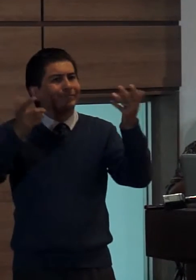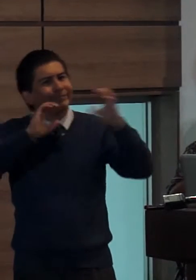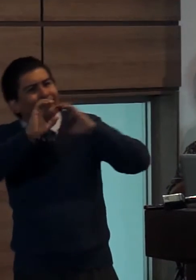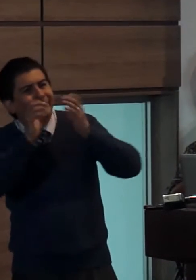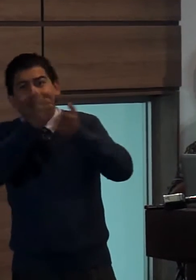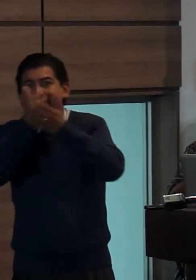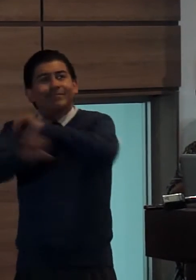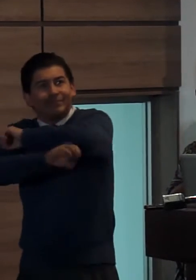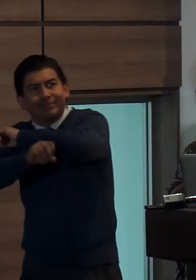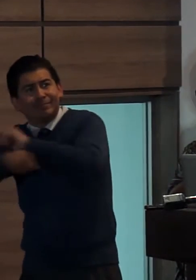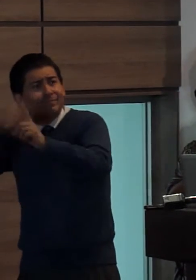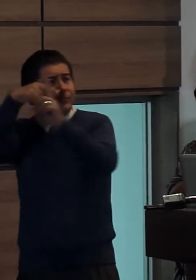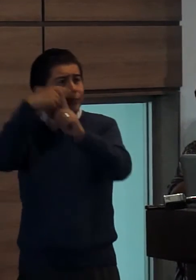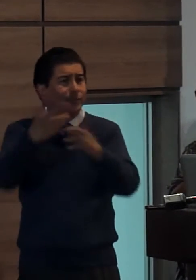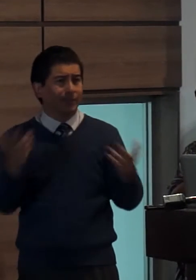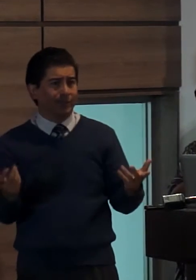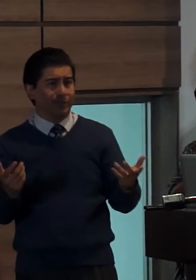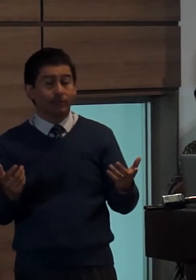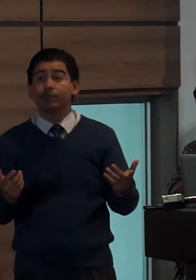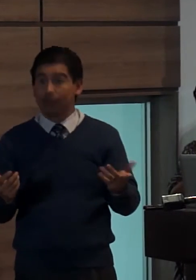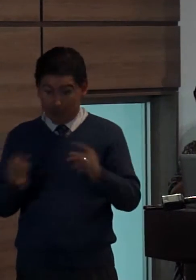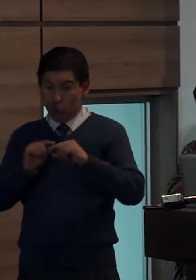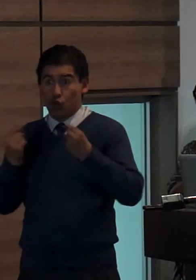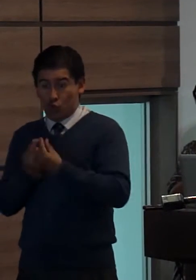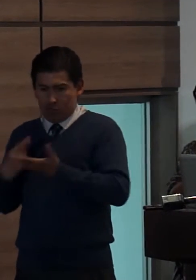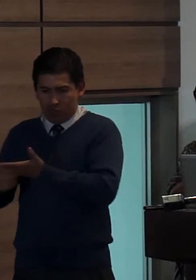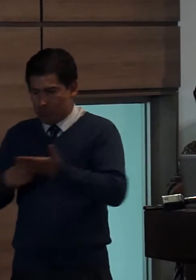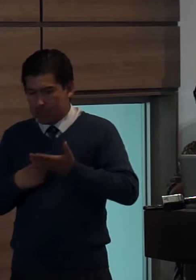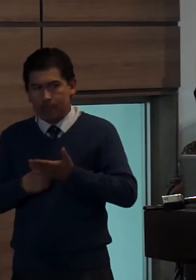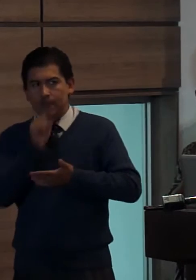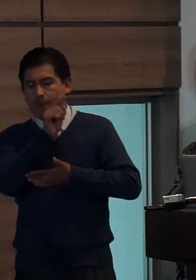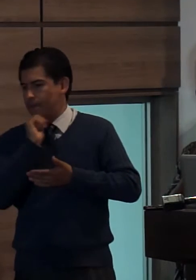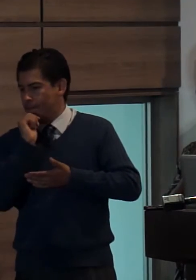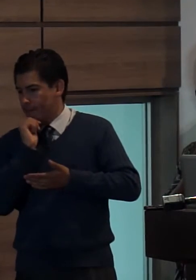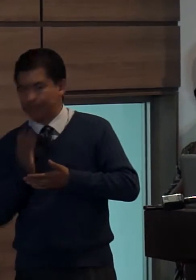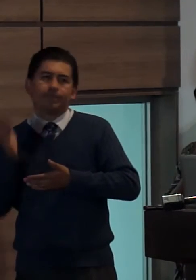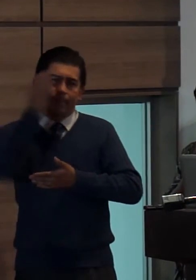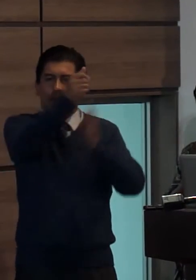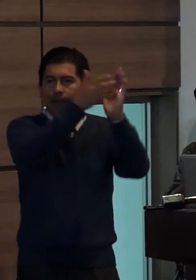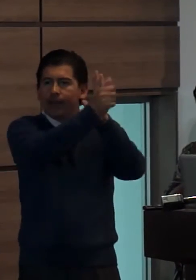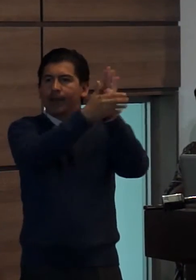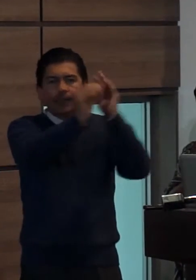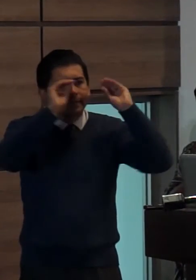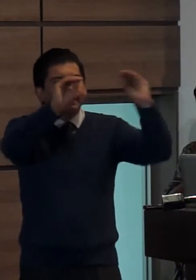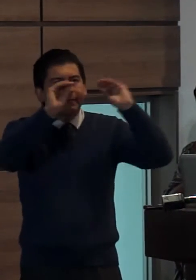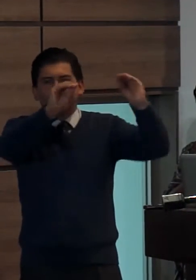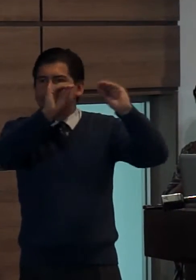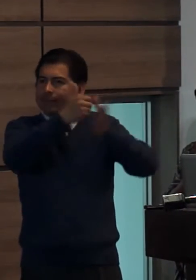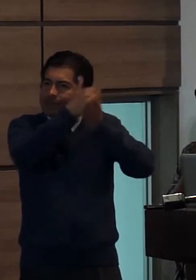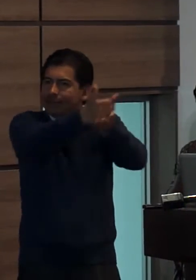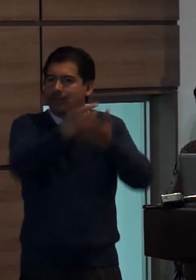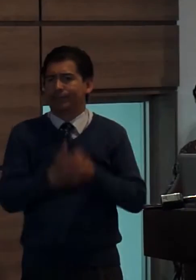de capacitación en derechos humanos para que el personal involucrado en medios de comunicación produzca material entretenido